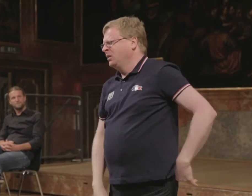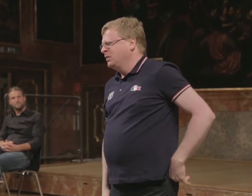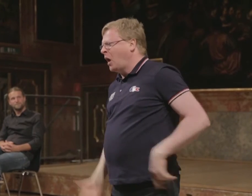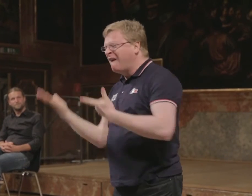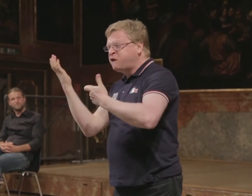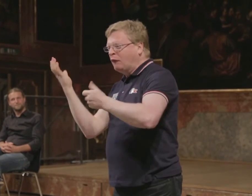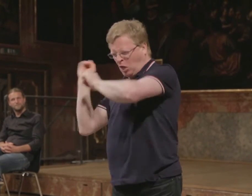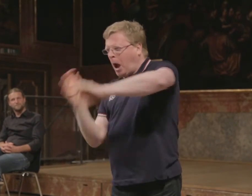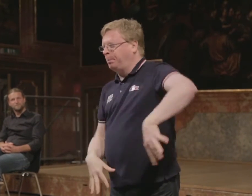Ja, Geld.